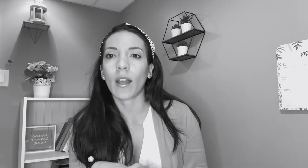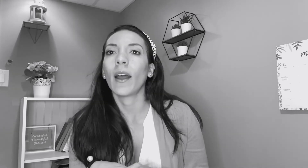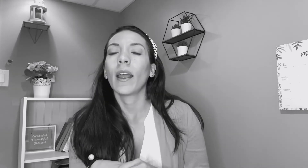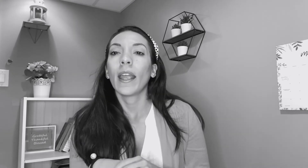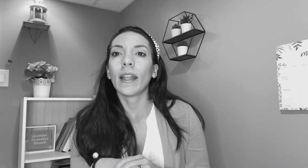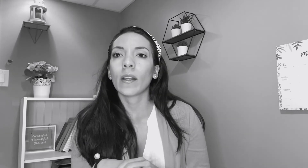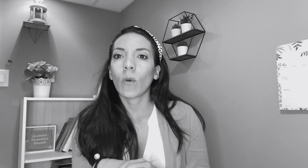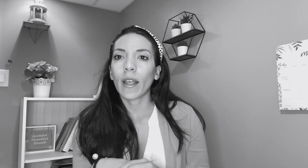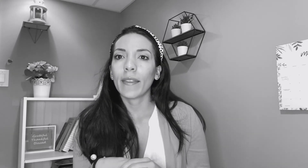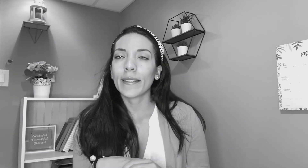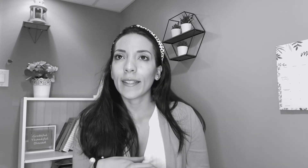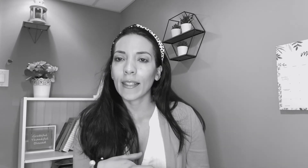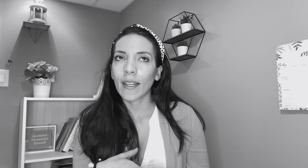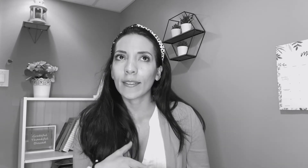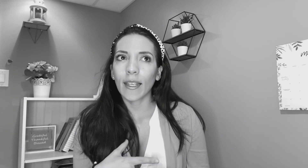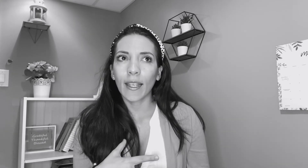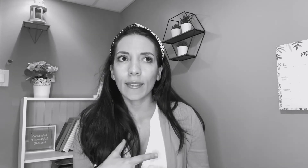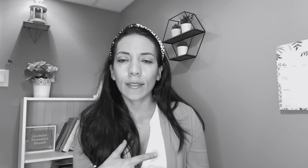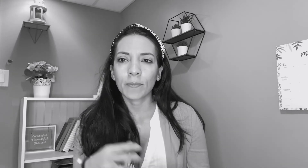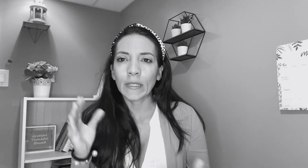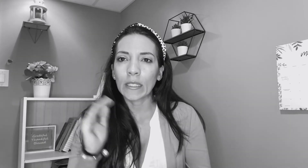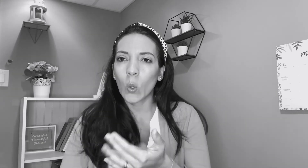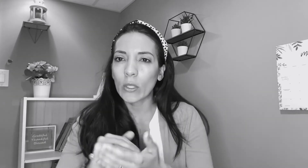el lenguaje de señas es corte